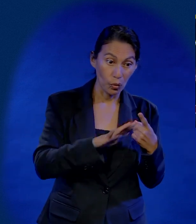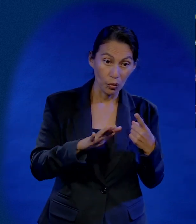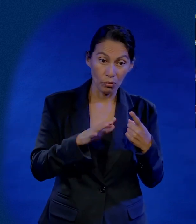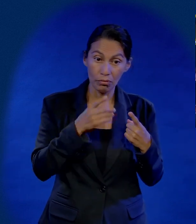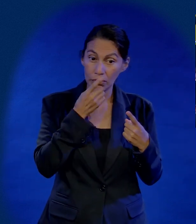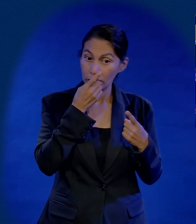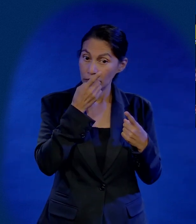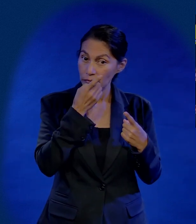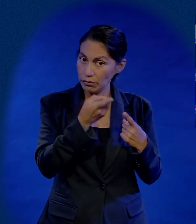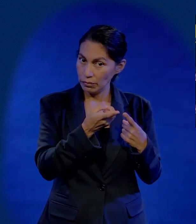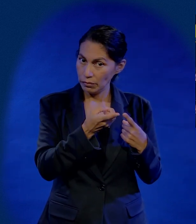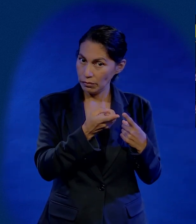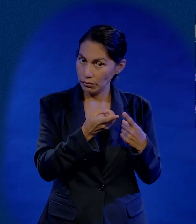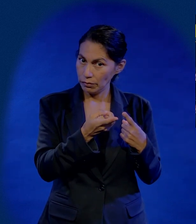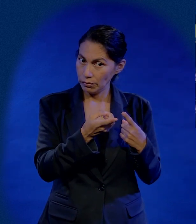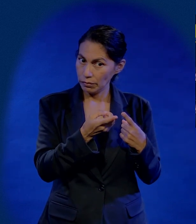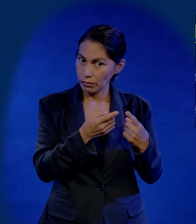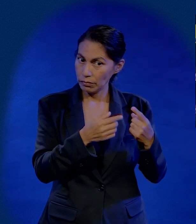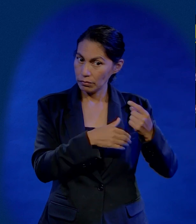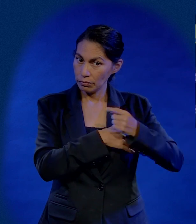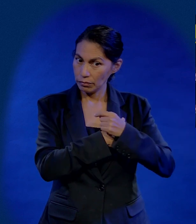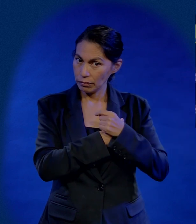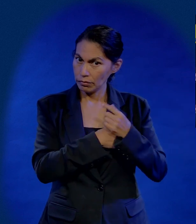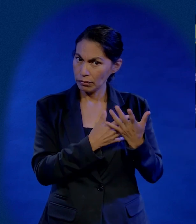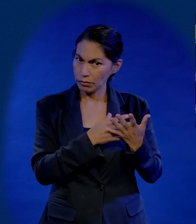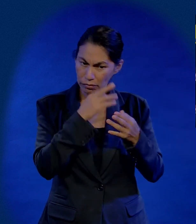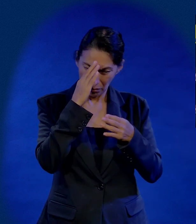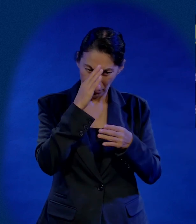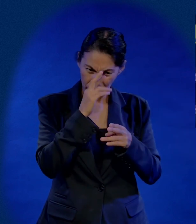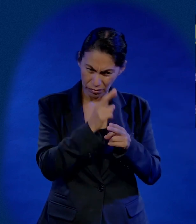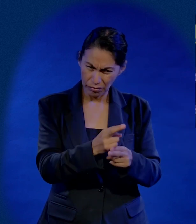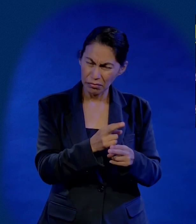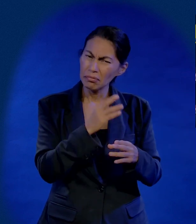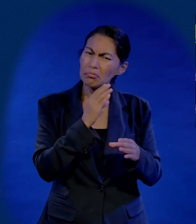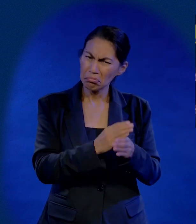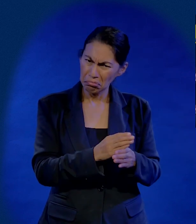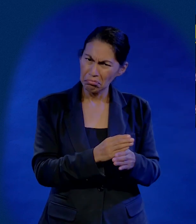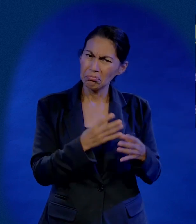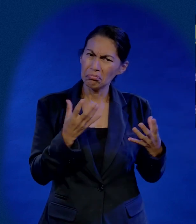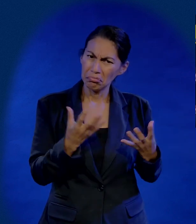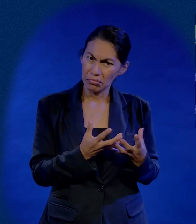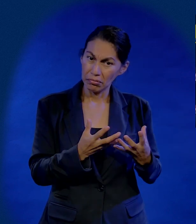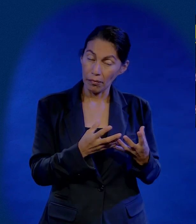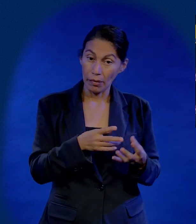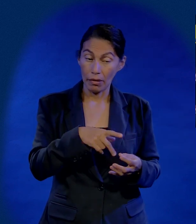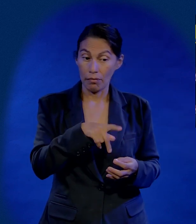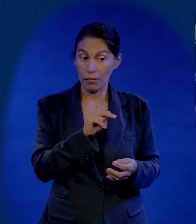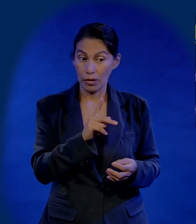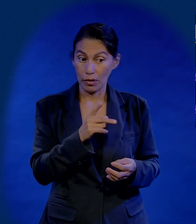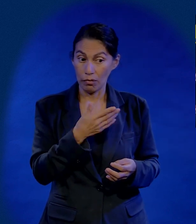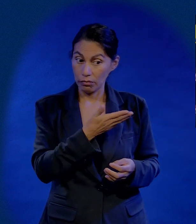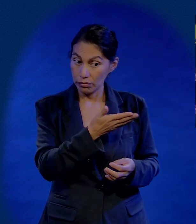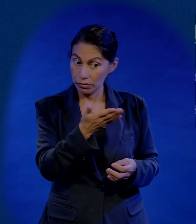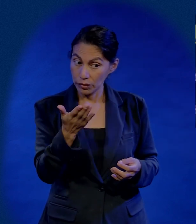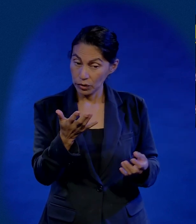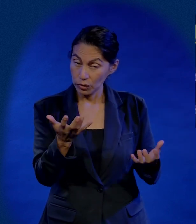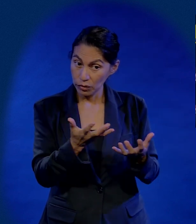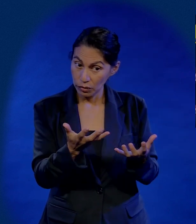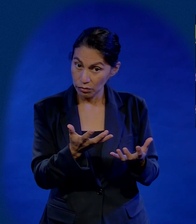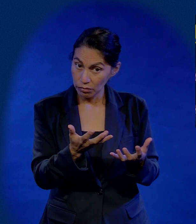Así que todo lo que os digan que guardéis, guardadlo y hacedlo. Mas no